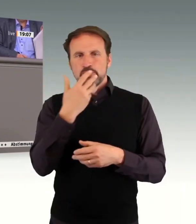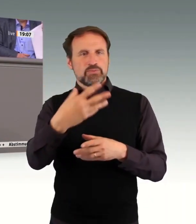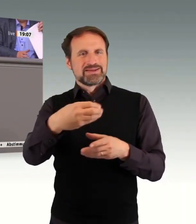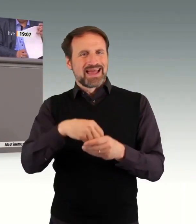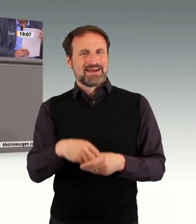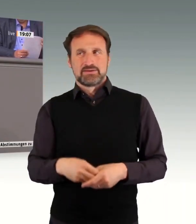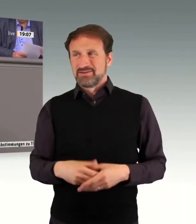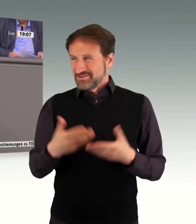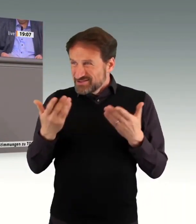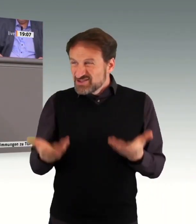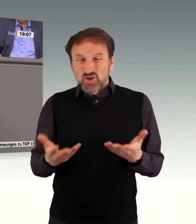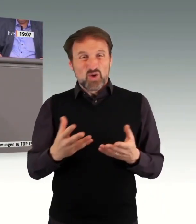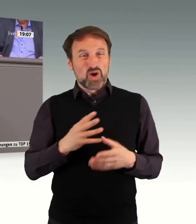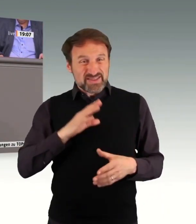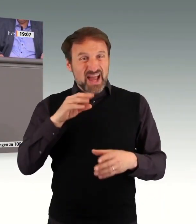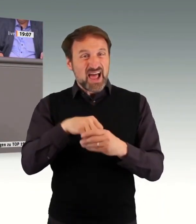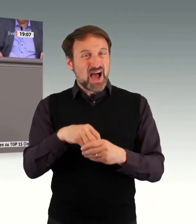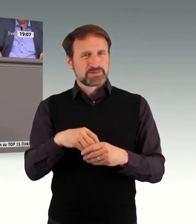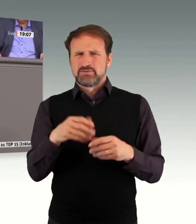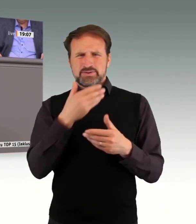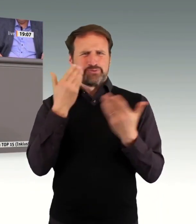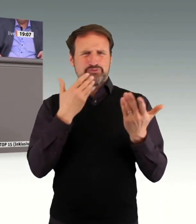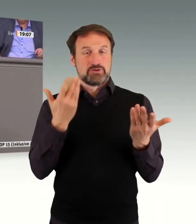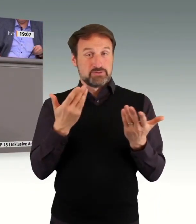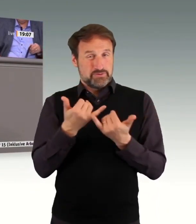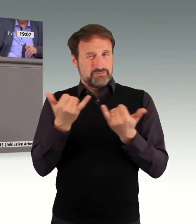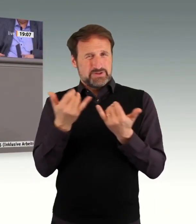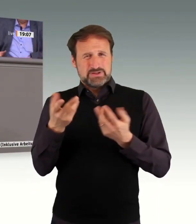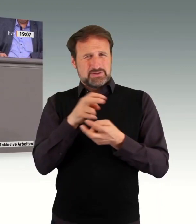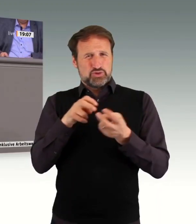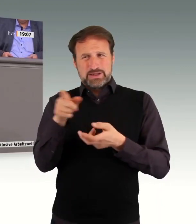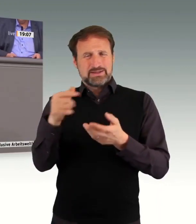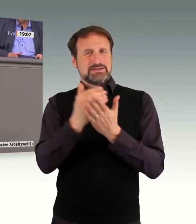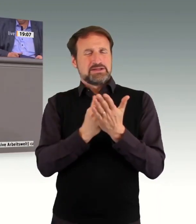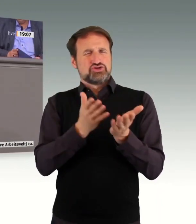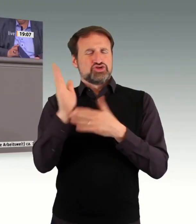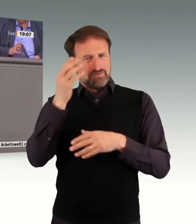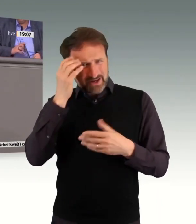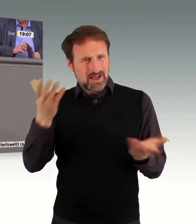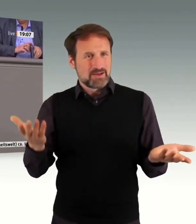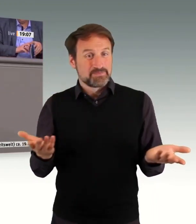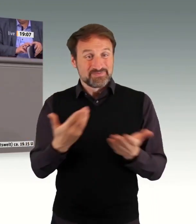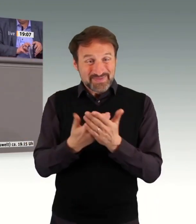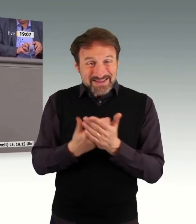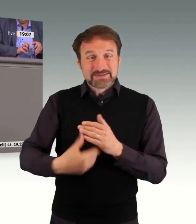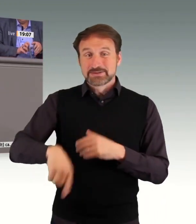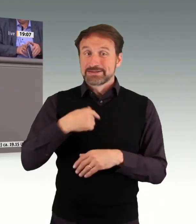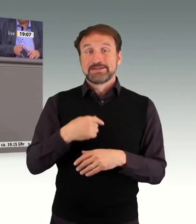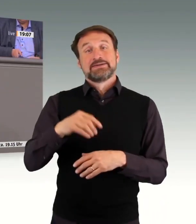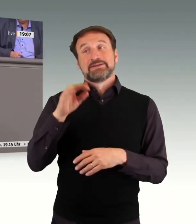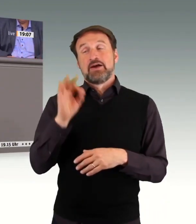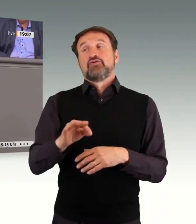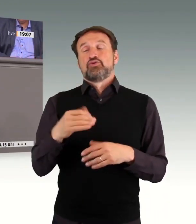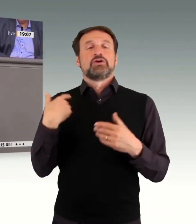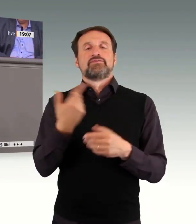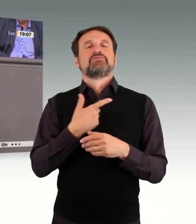daraus macht sich weder die Ampel oder die SPD mit ihrem Gesundheitsminister etwas. Partizipation von Menschen